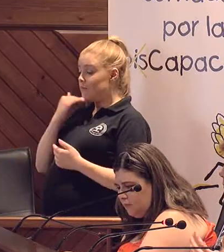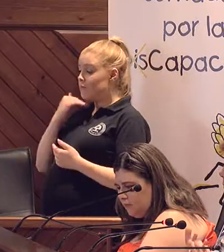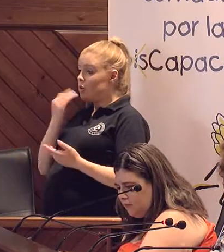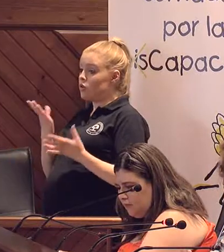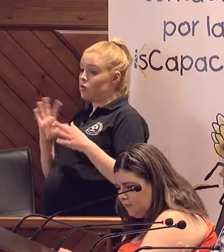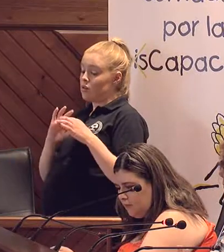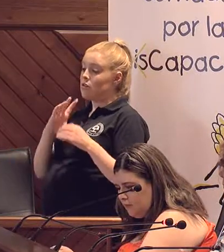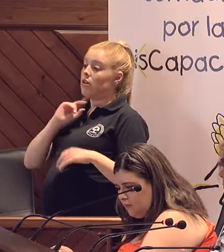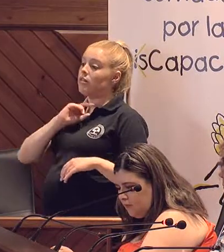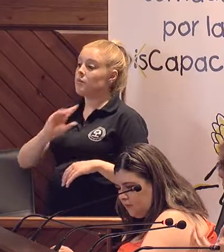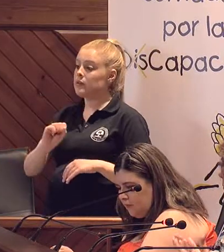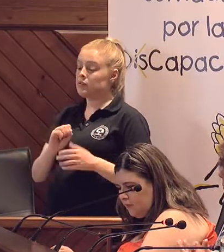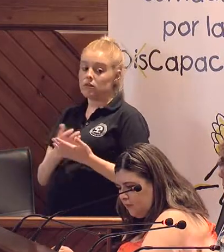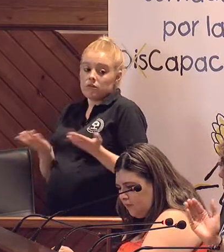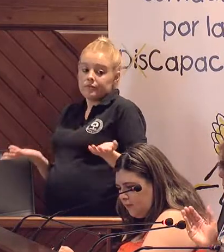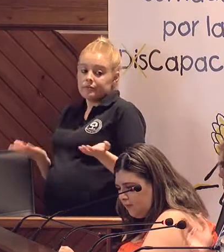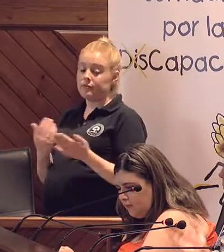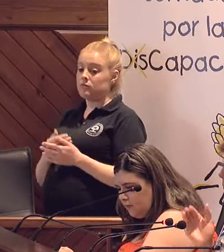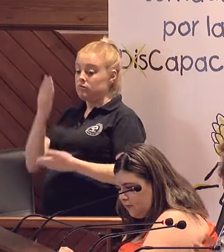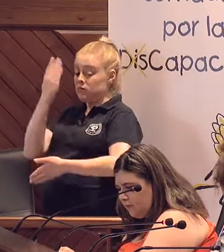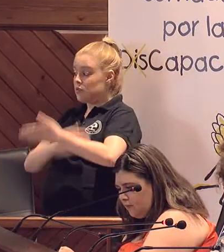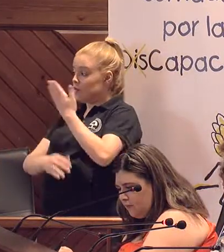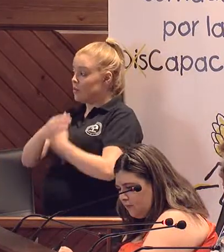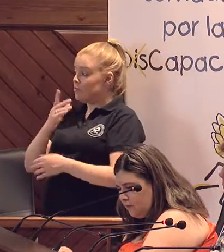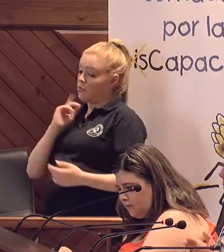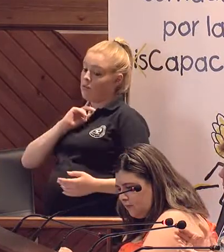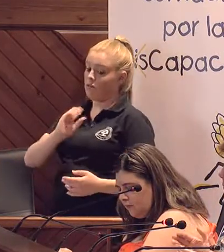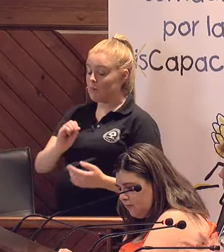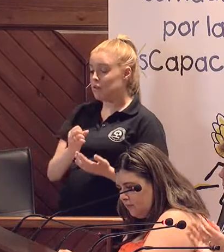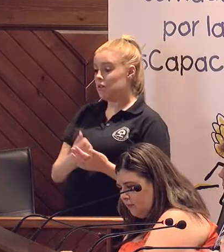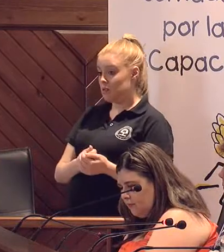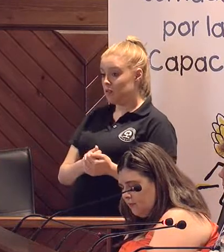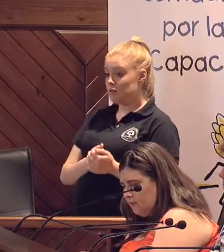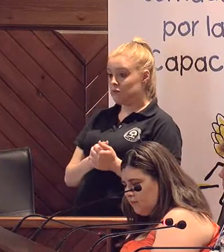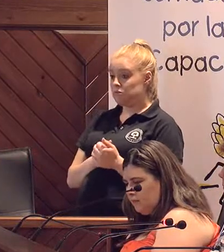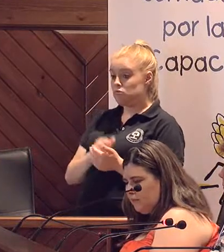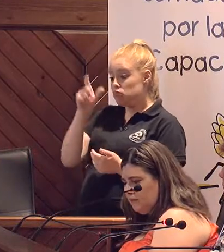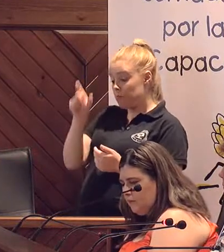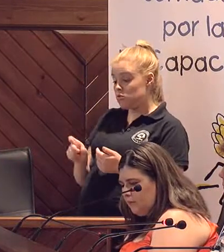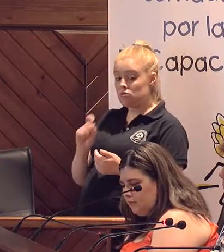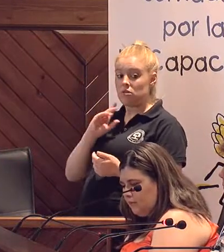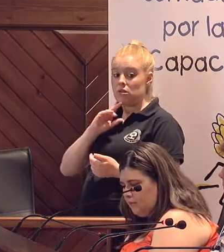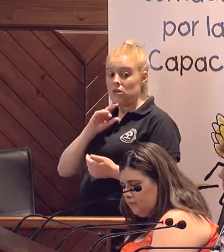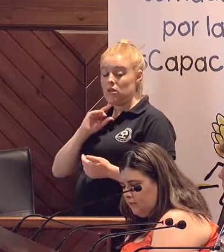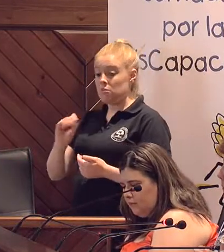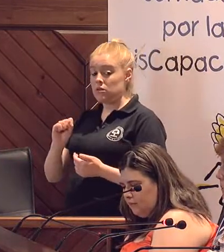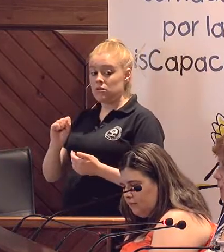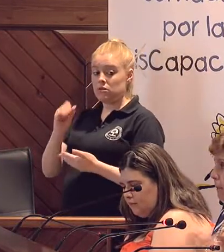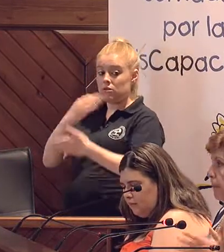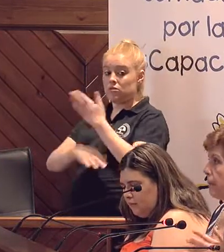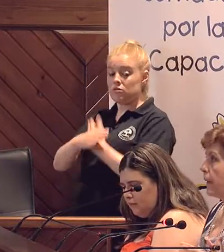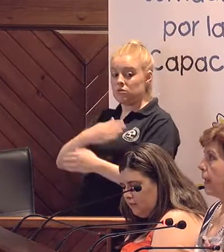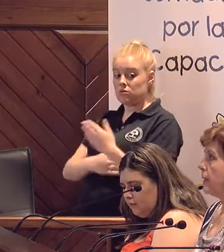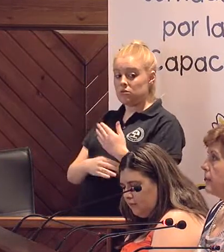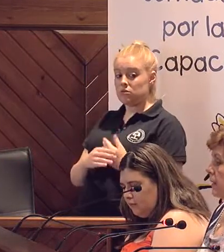de la dependencia, porque al fin y cabo la discapacidad es una dependencia. Normalmente una persona dependiente es discapacitada,